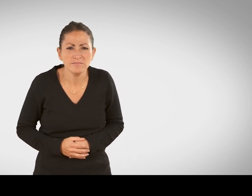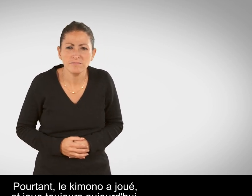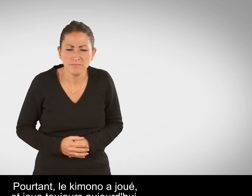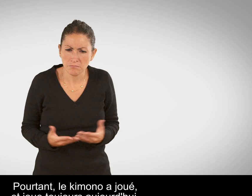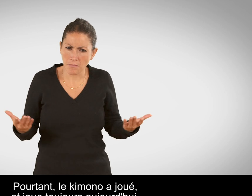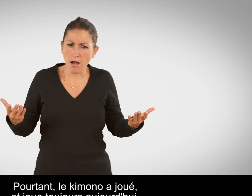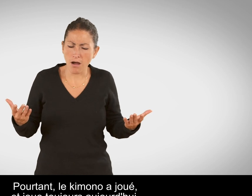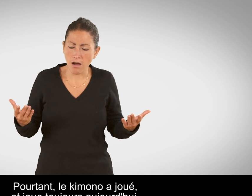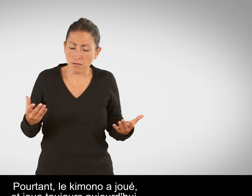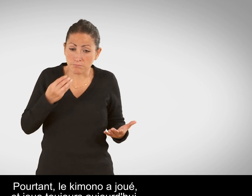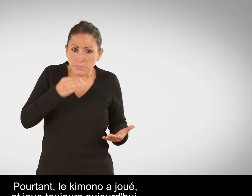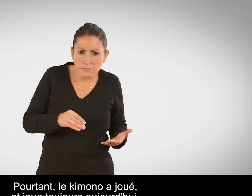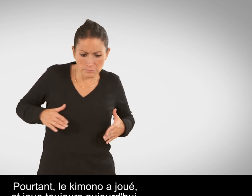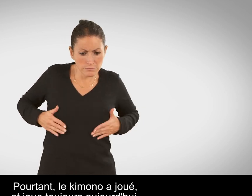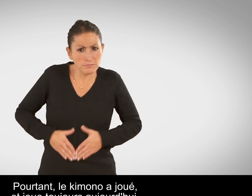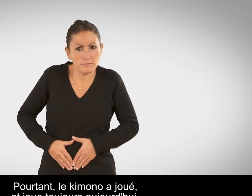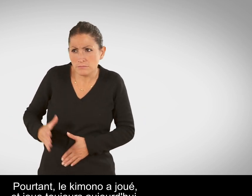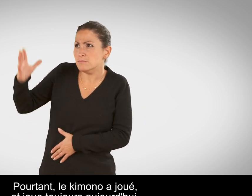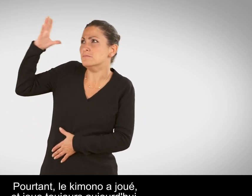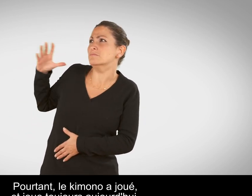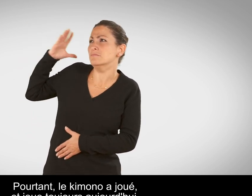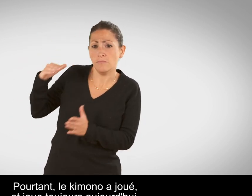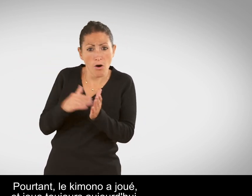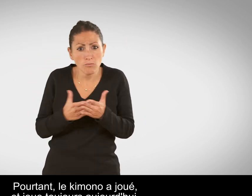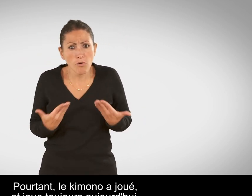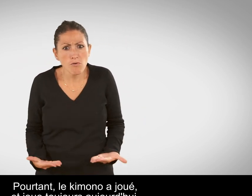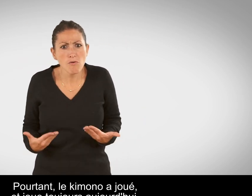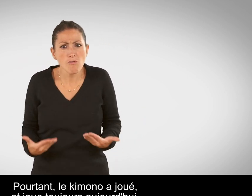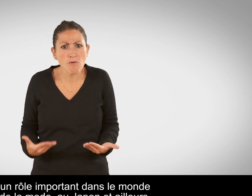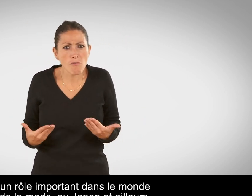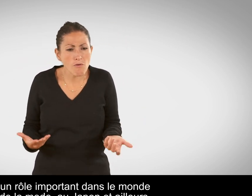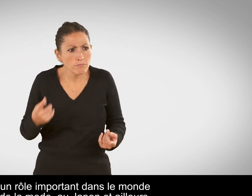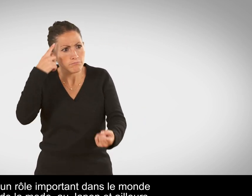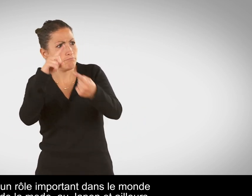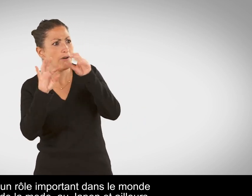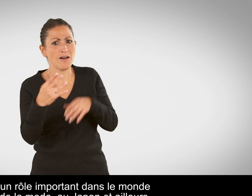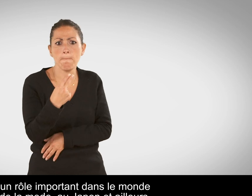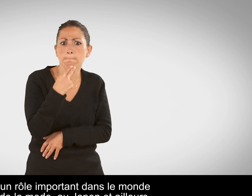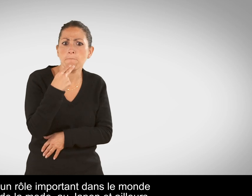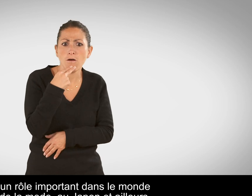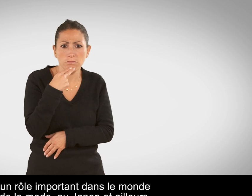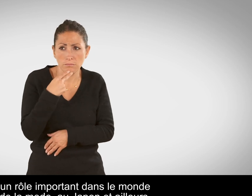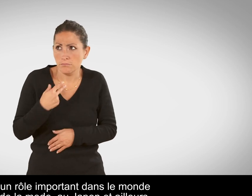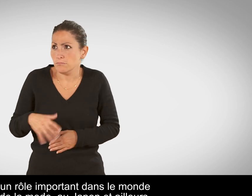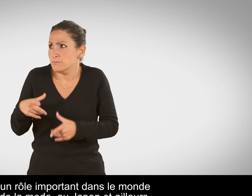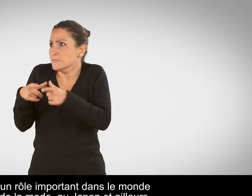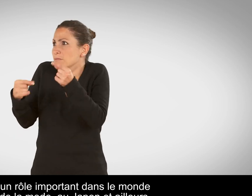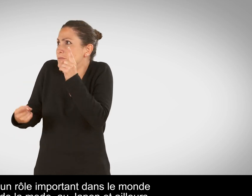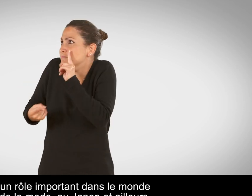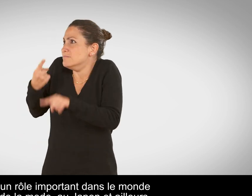Pourtant, le Kimono a joué et joue toujours aujourd'hui un rôle important dans le monde de la mode au Japon et